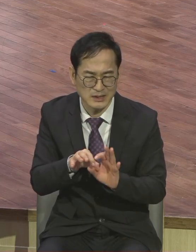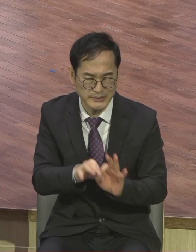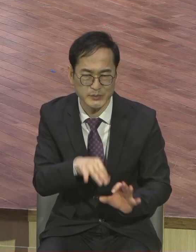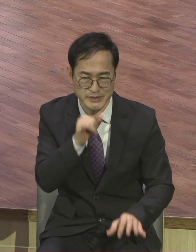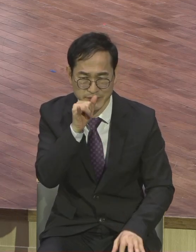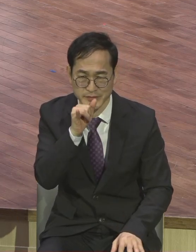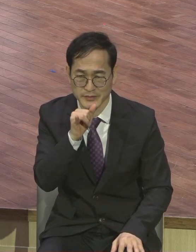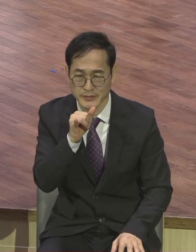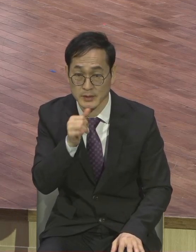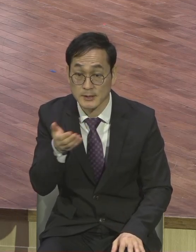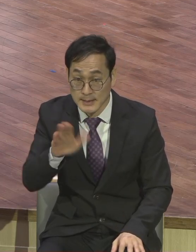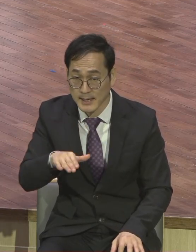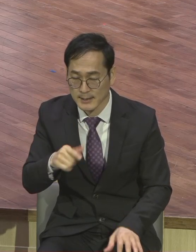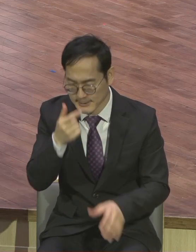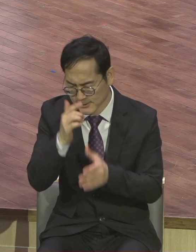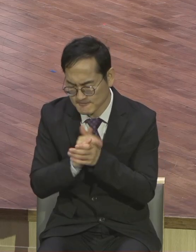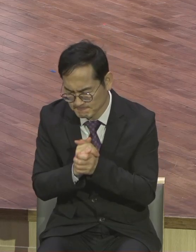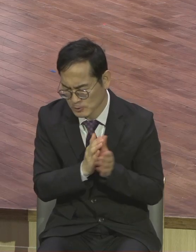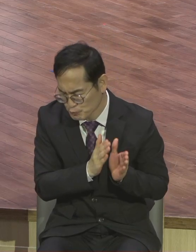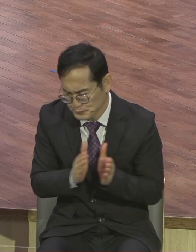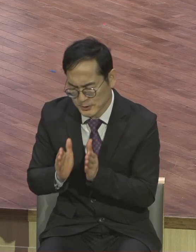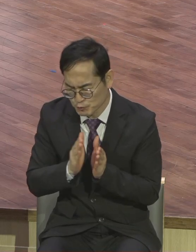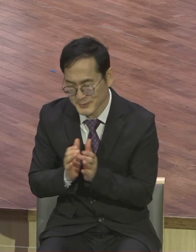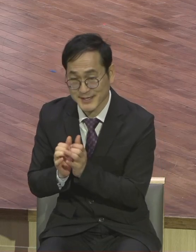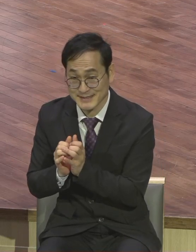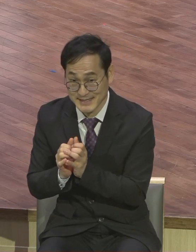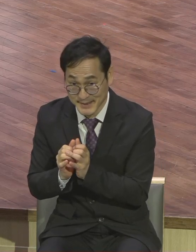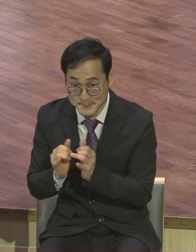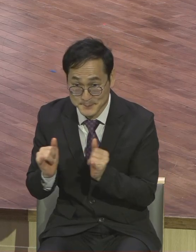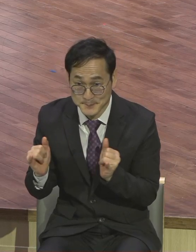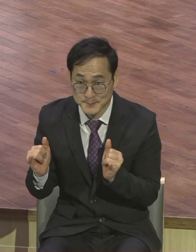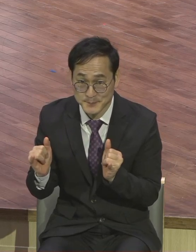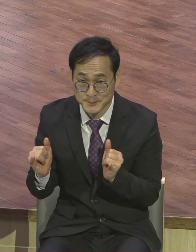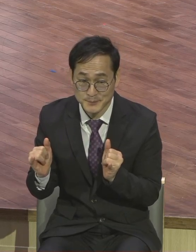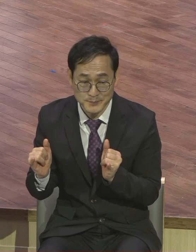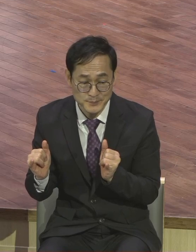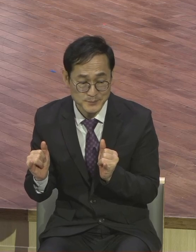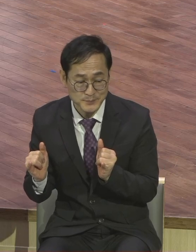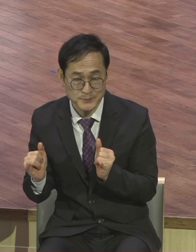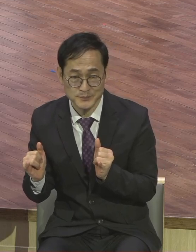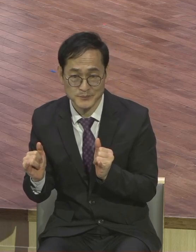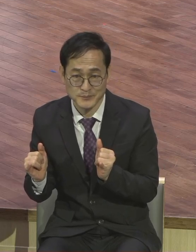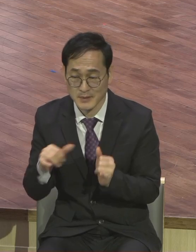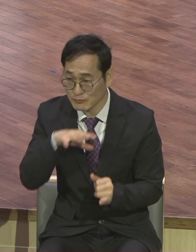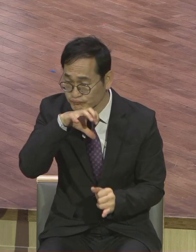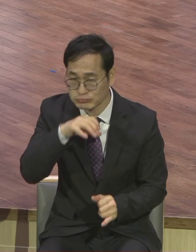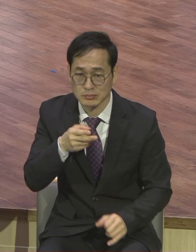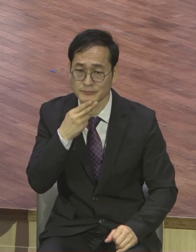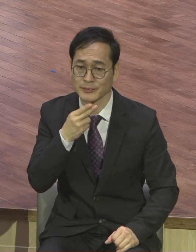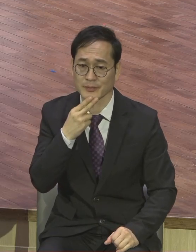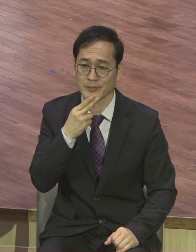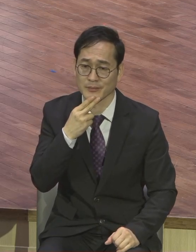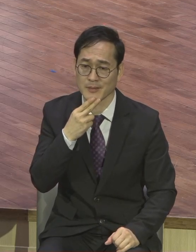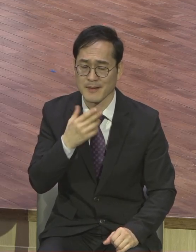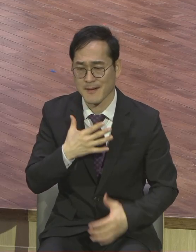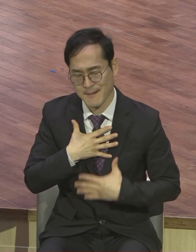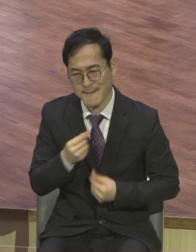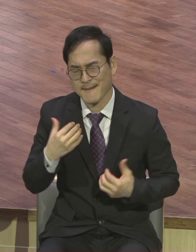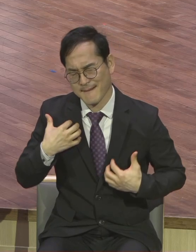기도하면서 오리라는 사람은 별로 없지요 이것도 사단의 공격입니다 예수님 제자들이 있어서